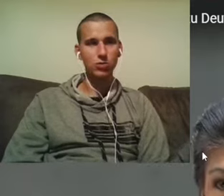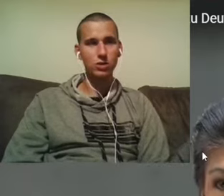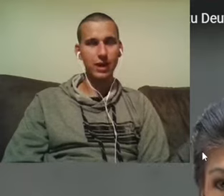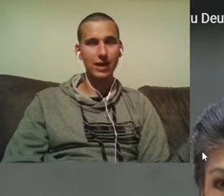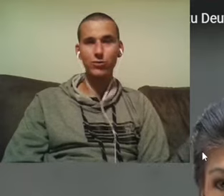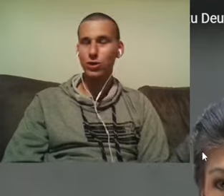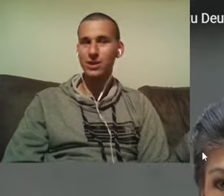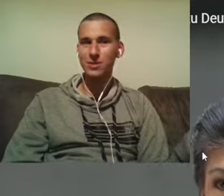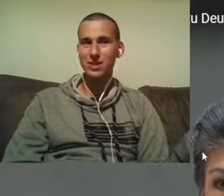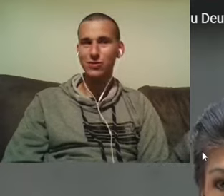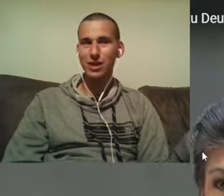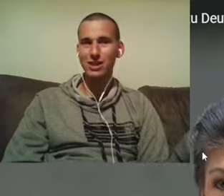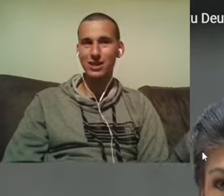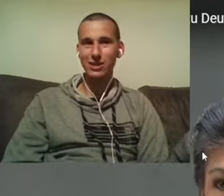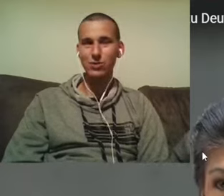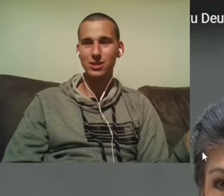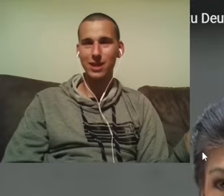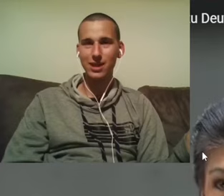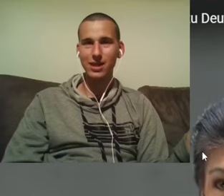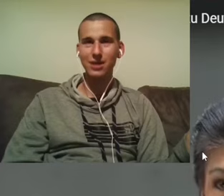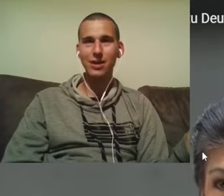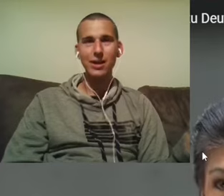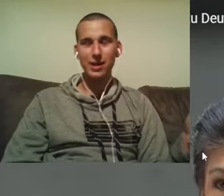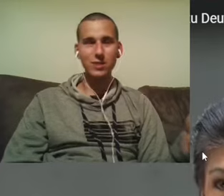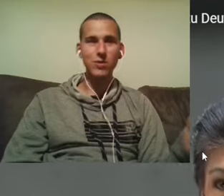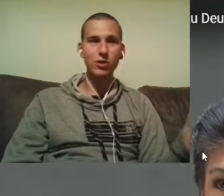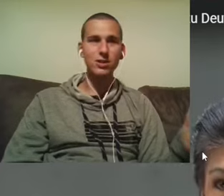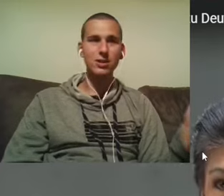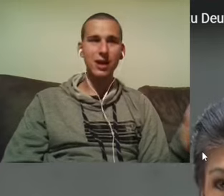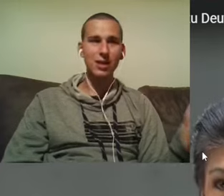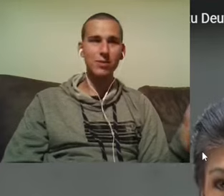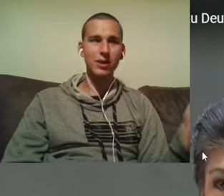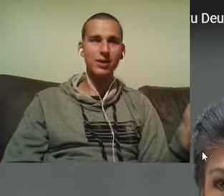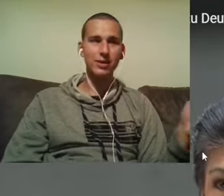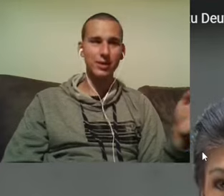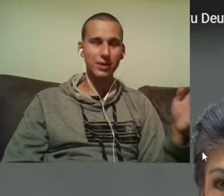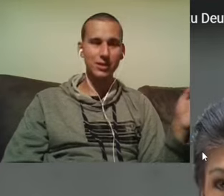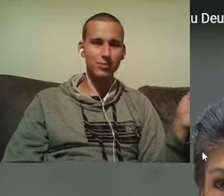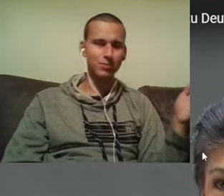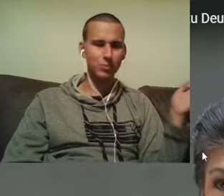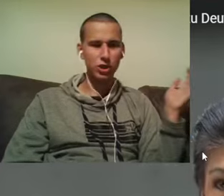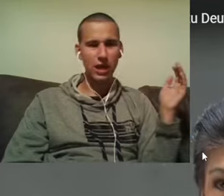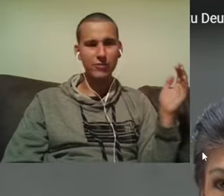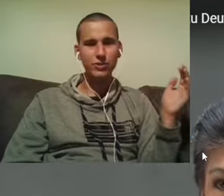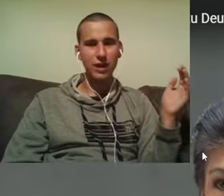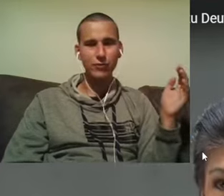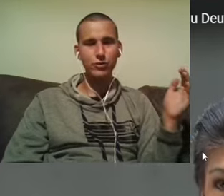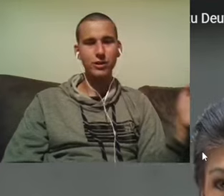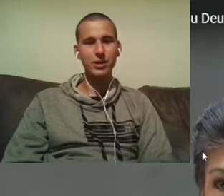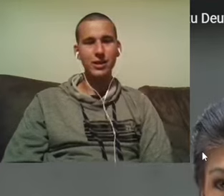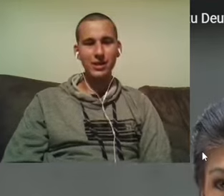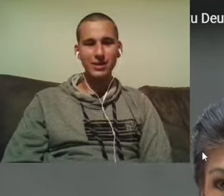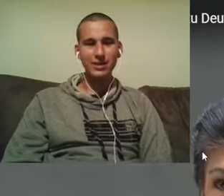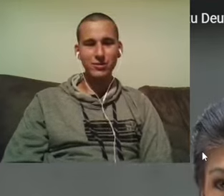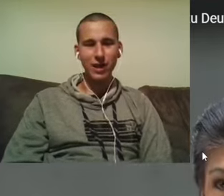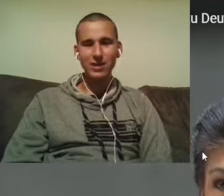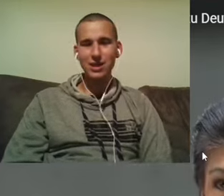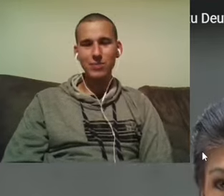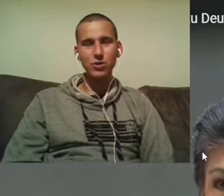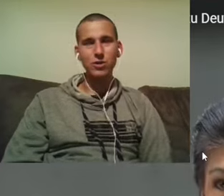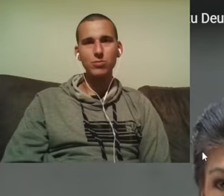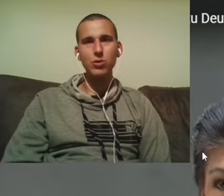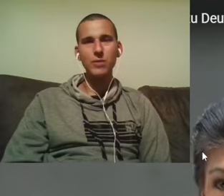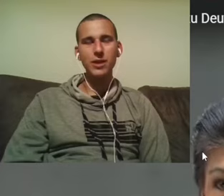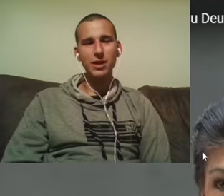emanzipieren. Die USA wollen nämlich die afghanische Regierung nicht anerkennen. Erstmal wollen sie die Taliban bestrafen dafür, dass sie es